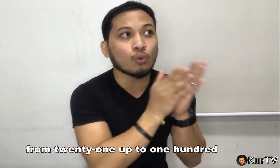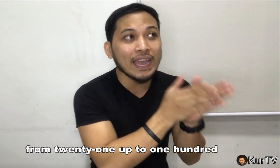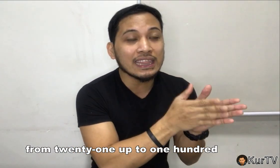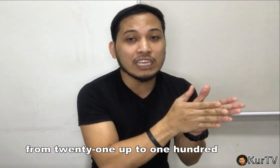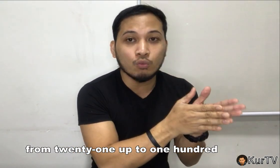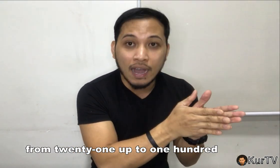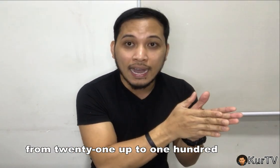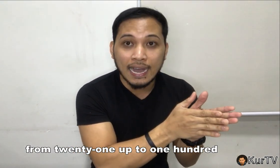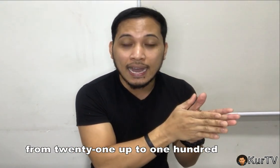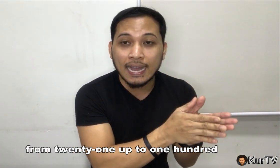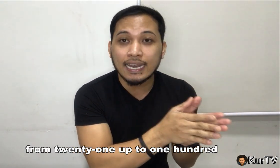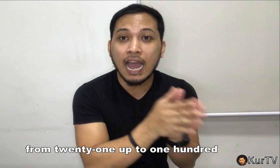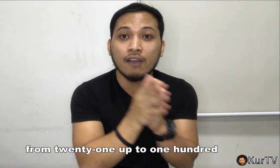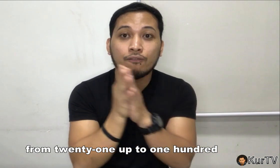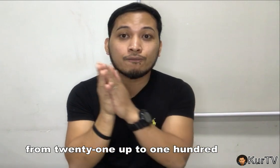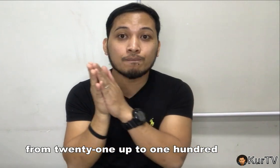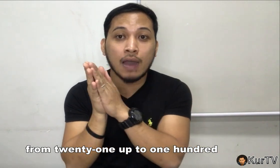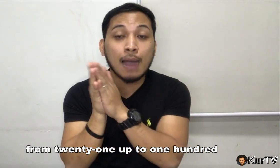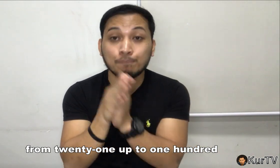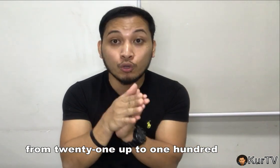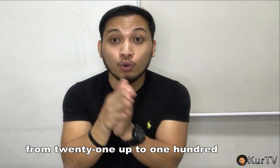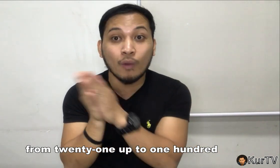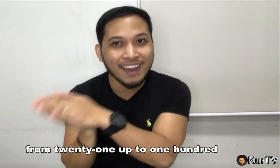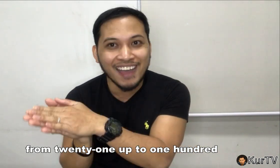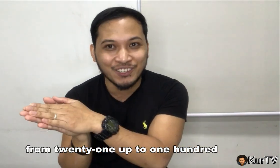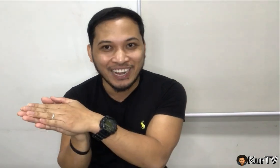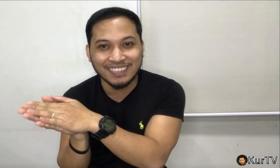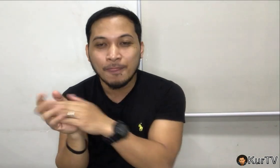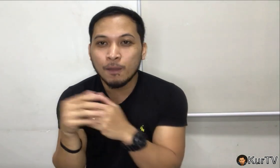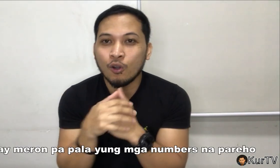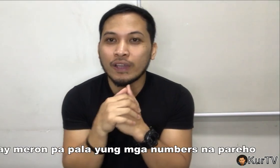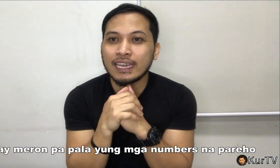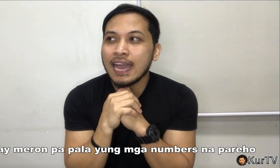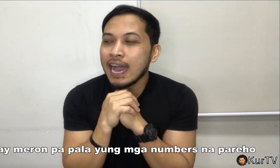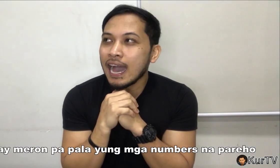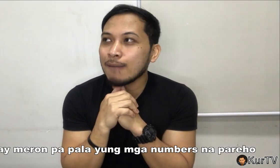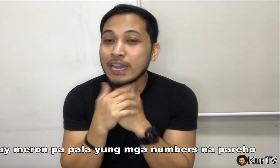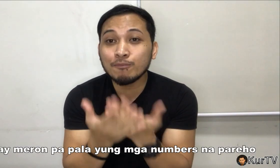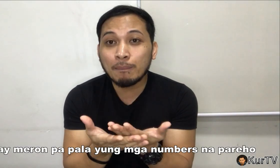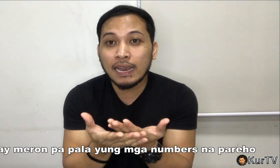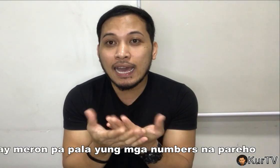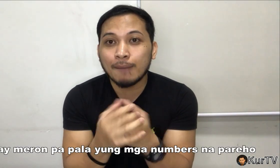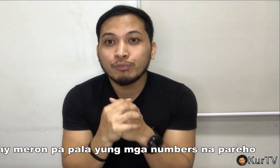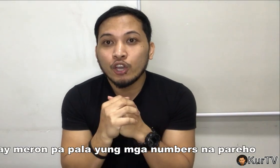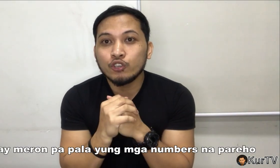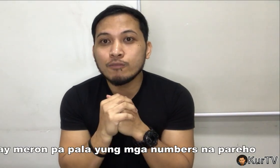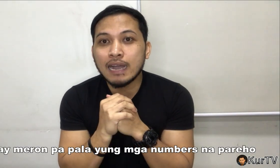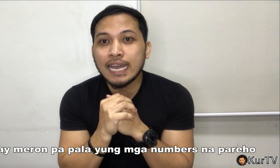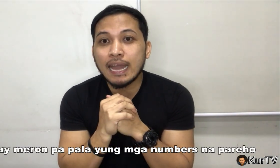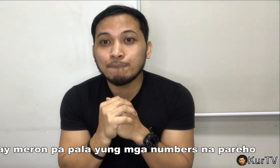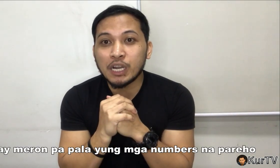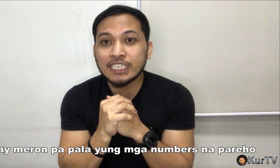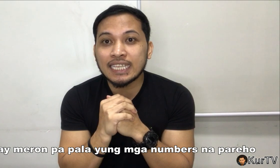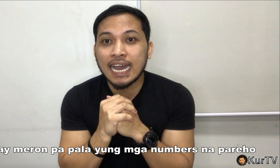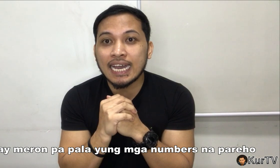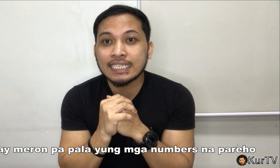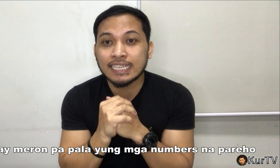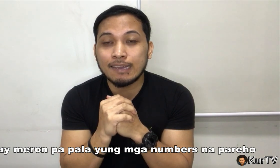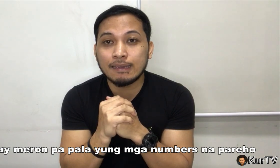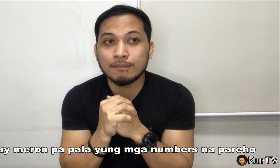21 up to 100. Okay, meron pa pala yung mga numbers na same